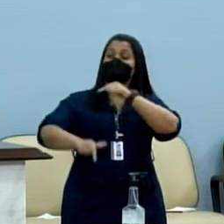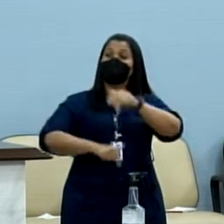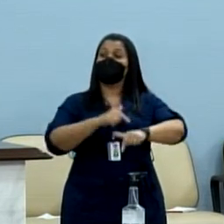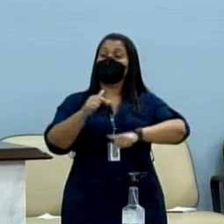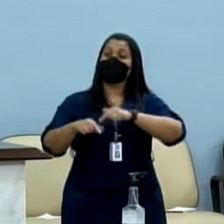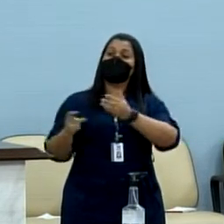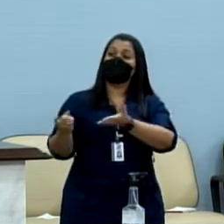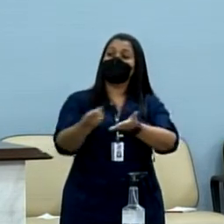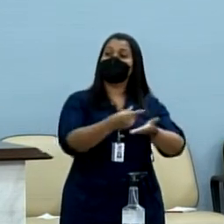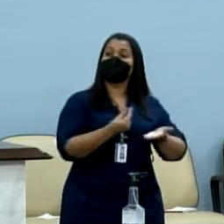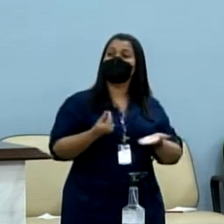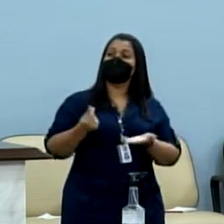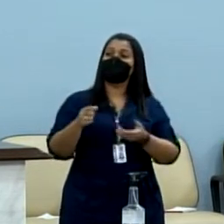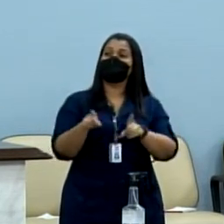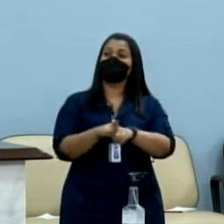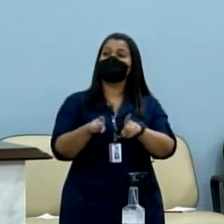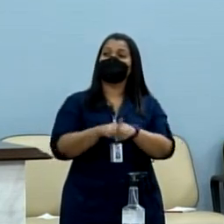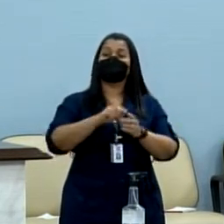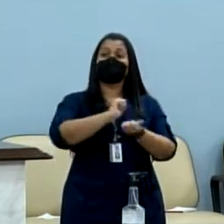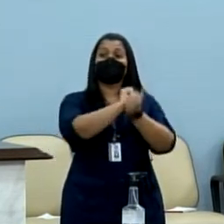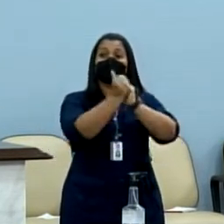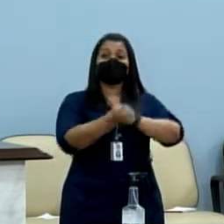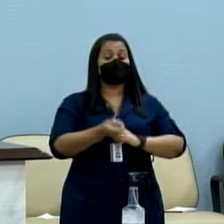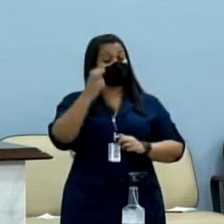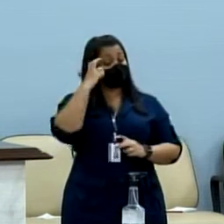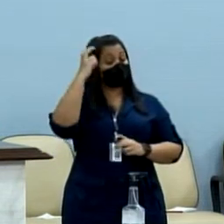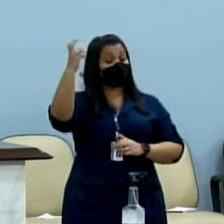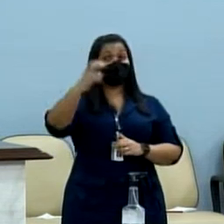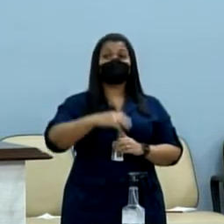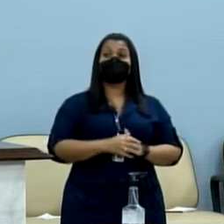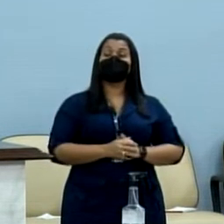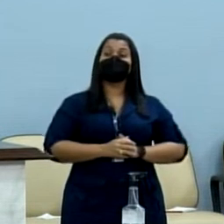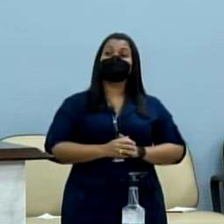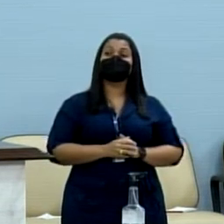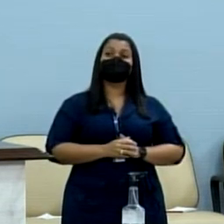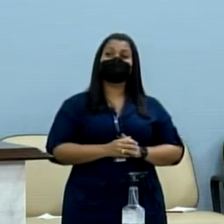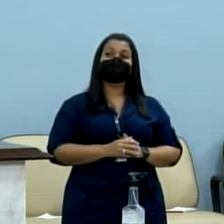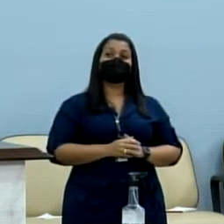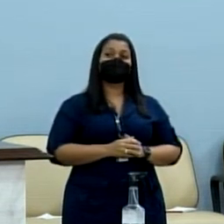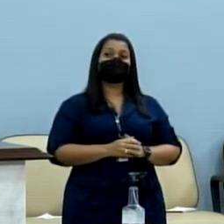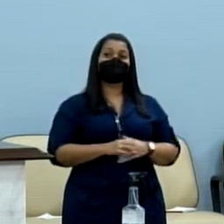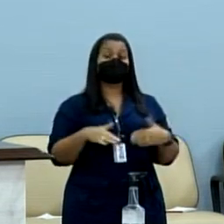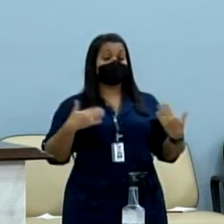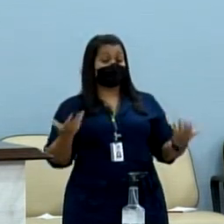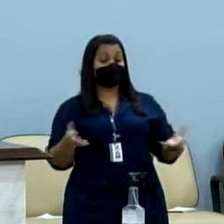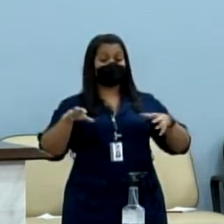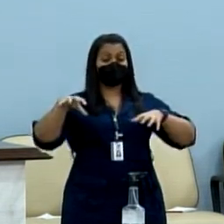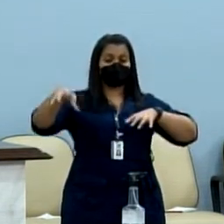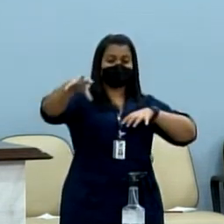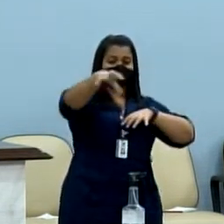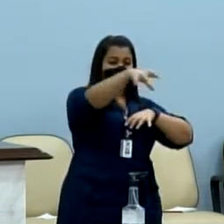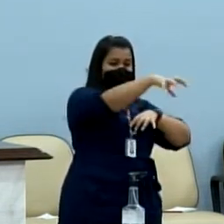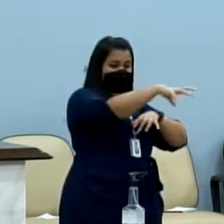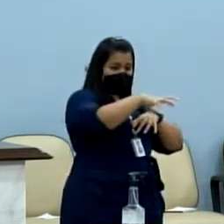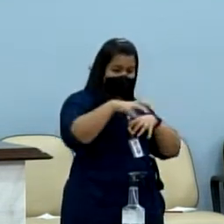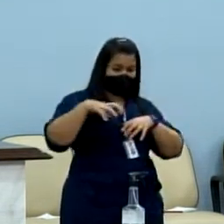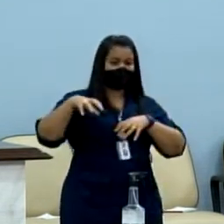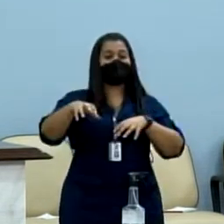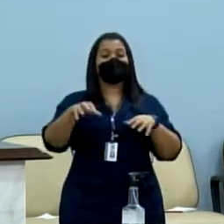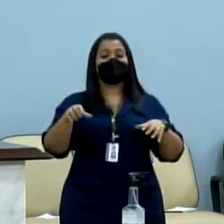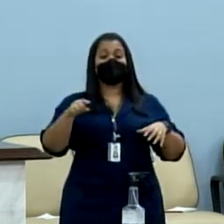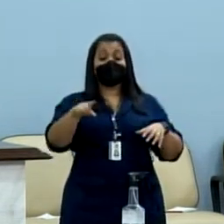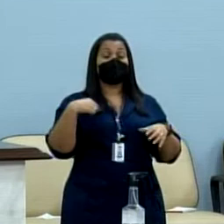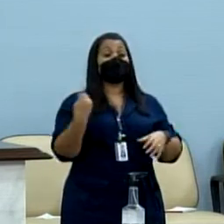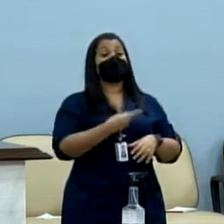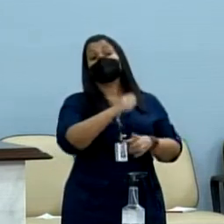e um da área de esporte e cultura, que são áreas que devem ser representadas. Com essa divisão, nós conseguimos abranger